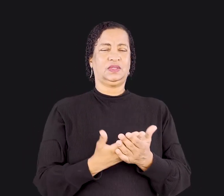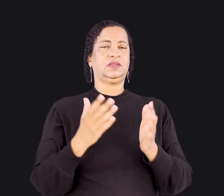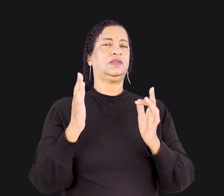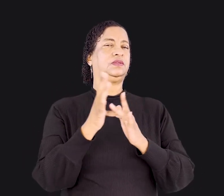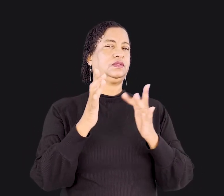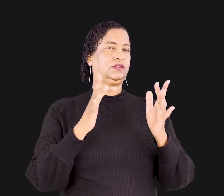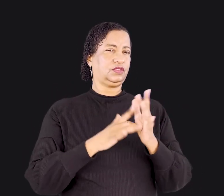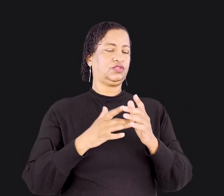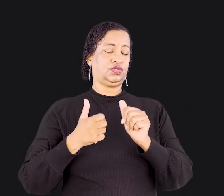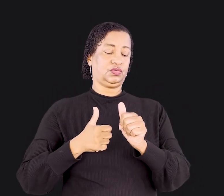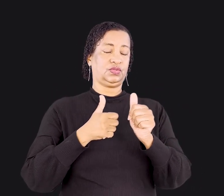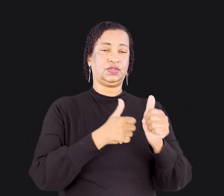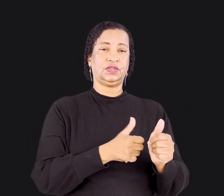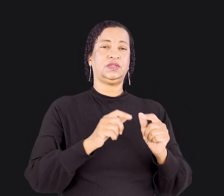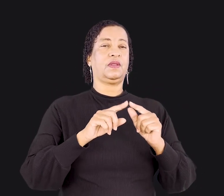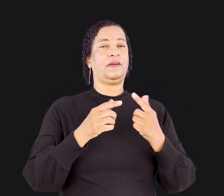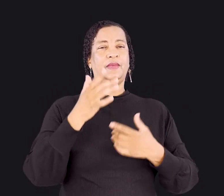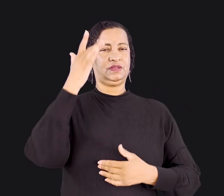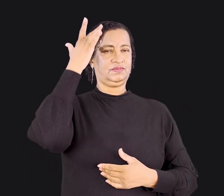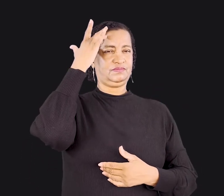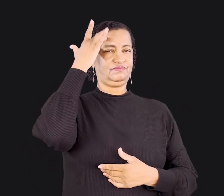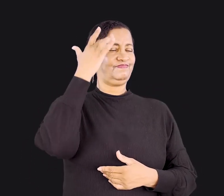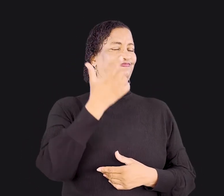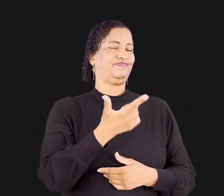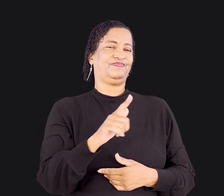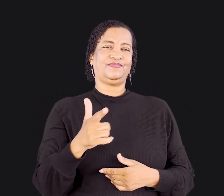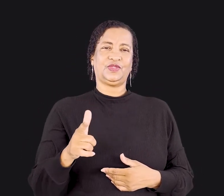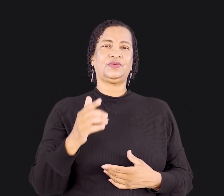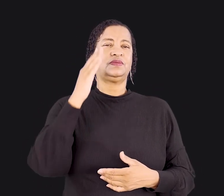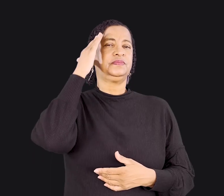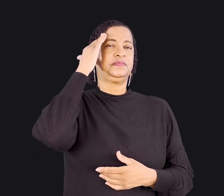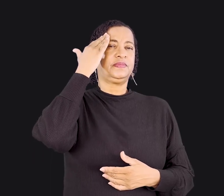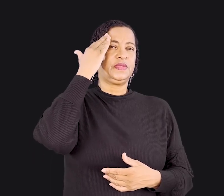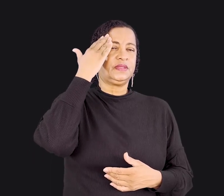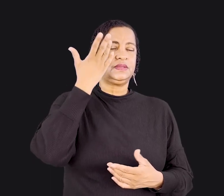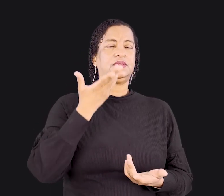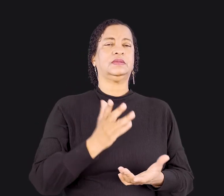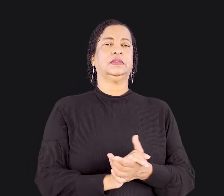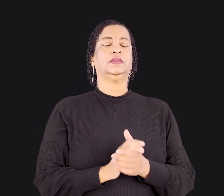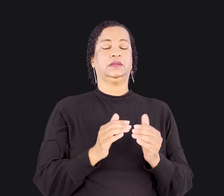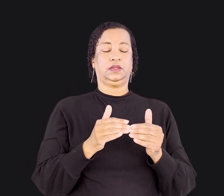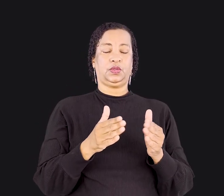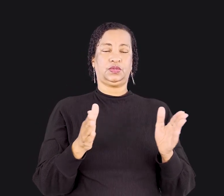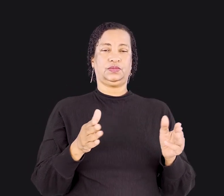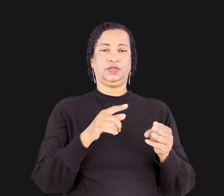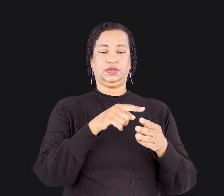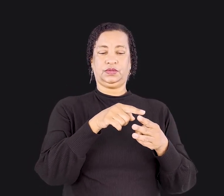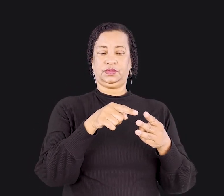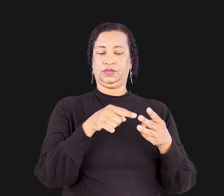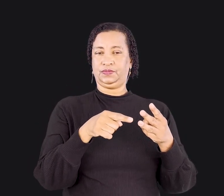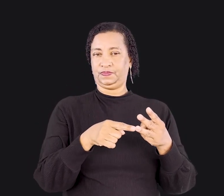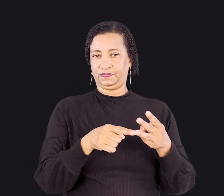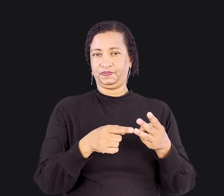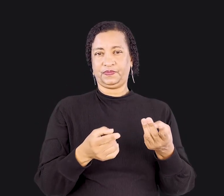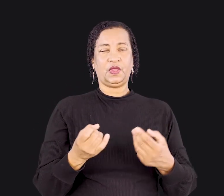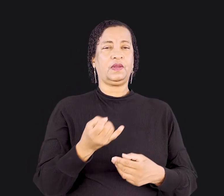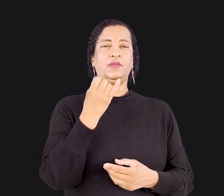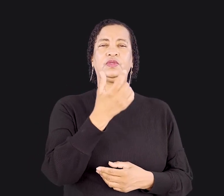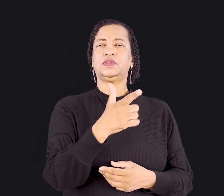Jesus e o seguem, mas não são maduras o suficiente para entenderem estes princípios. Não importa se você come